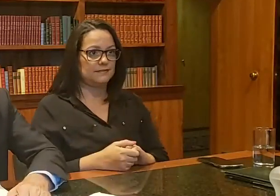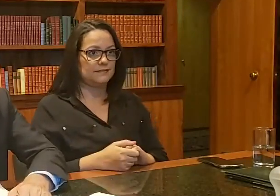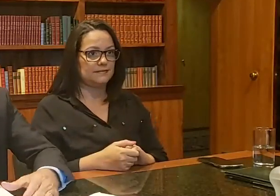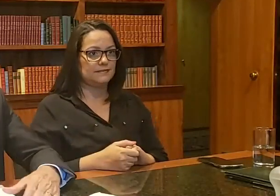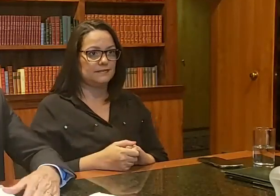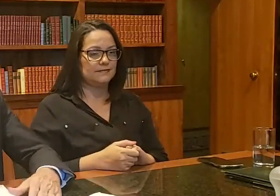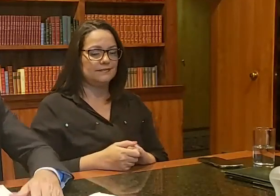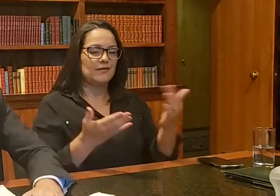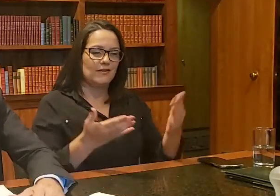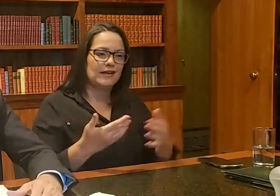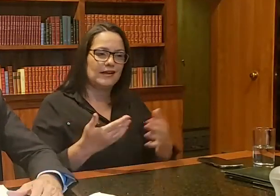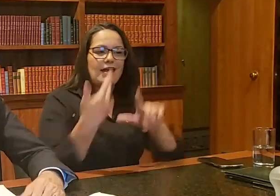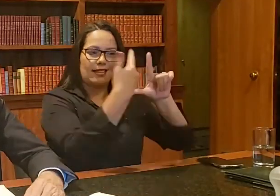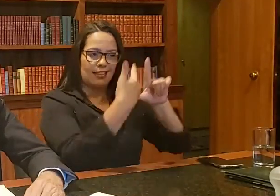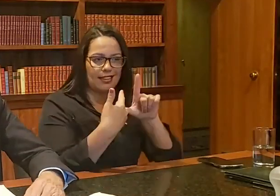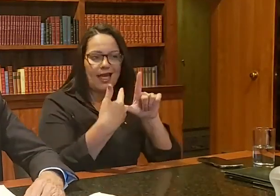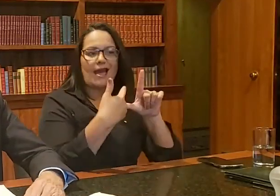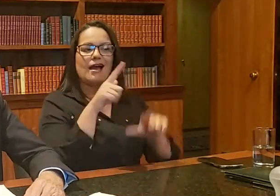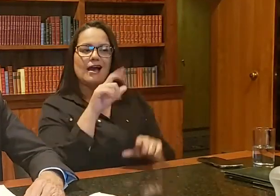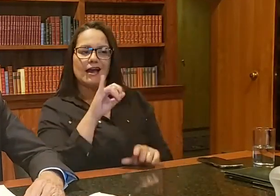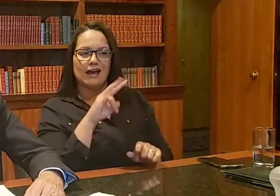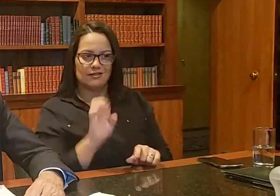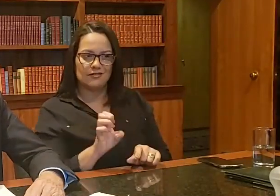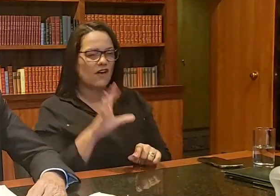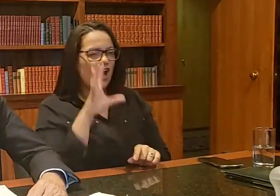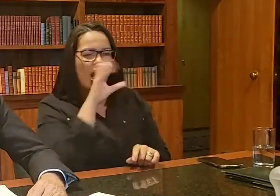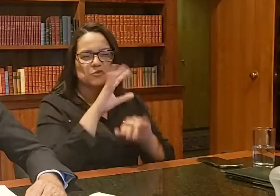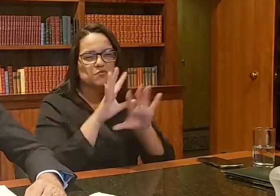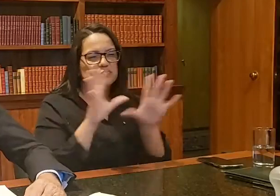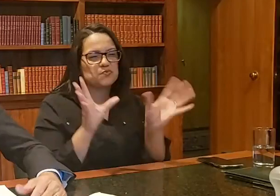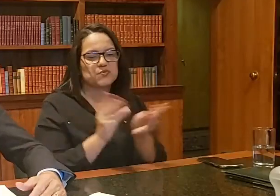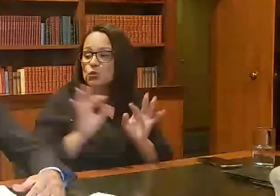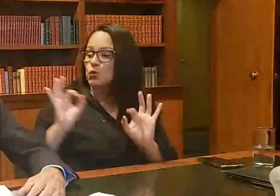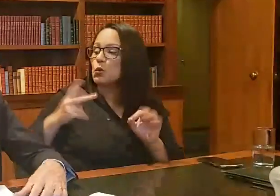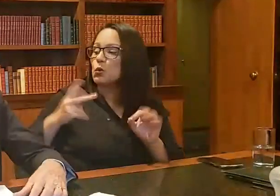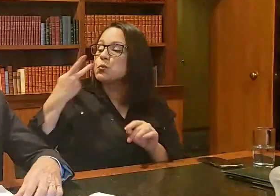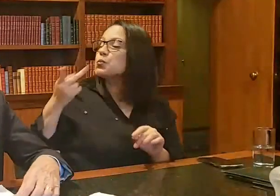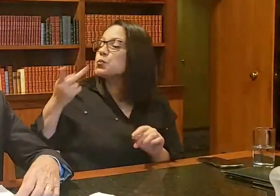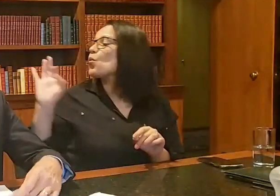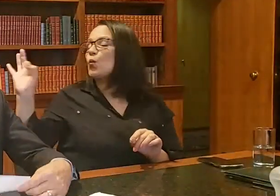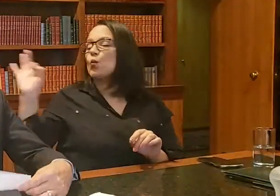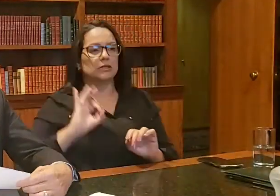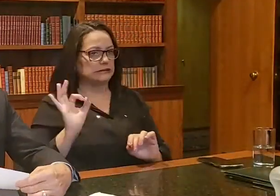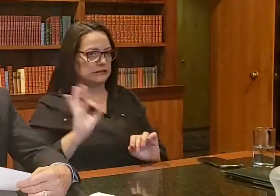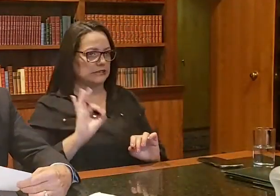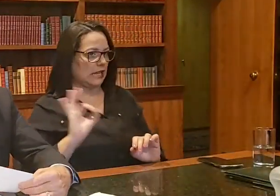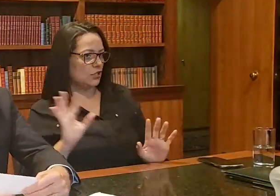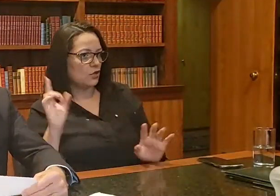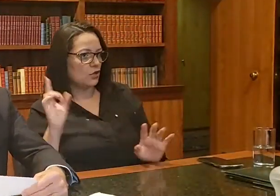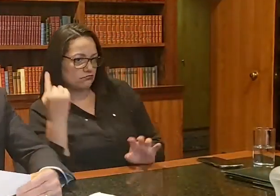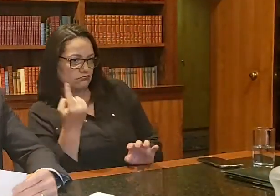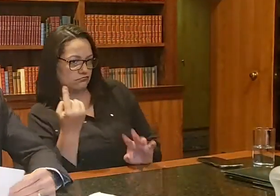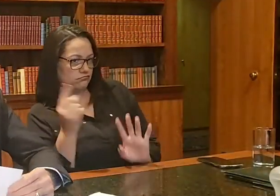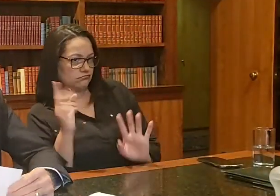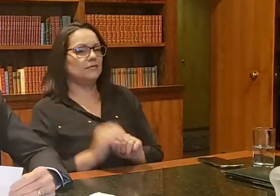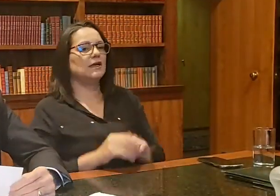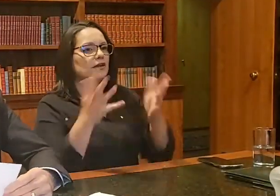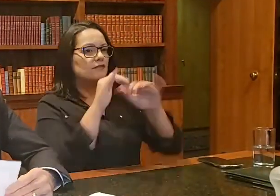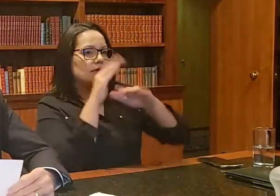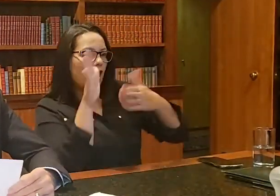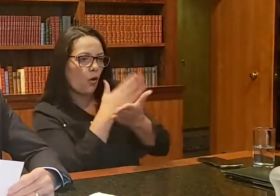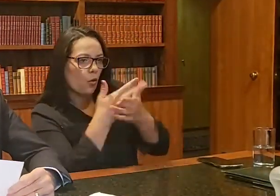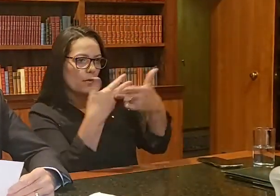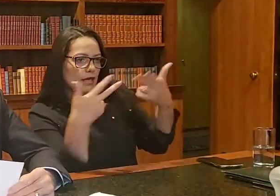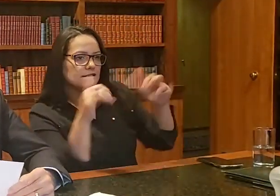Mais uma live. Vai ser bastante curta hoje, estou sem ninguém do meu lado aqui. E dar algumas informações.